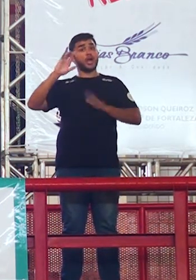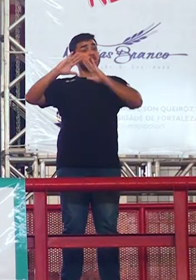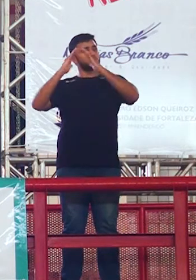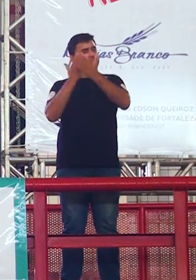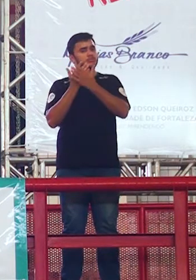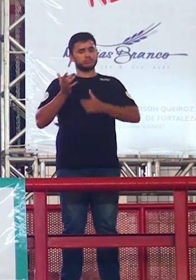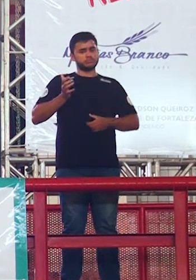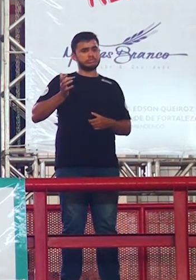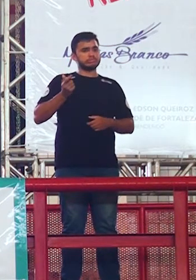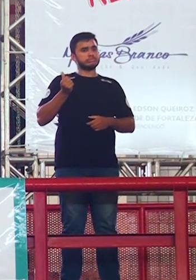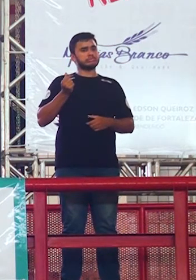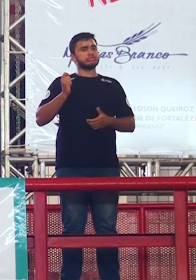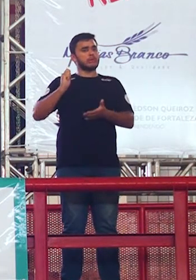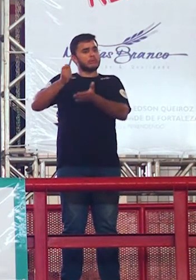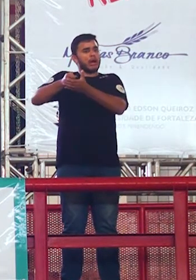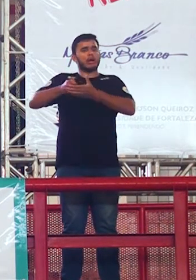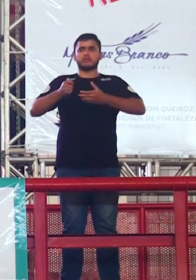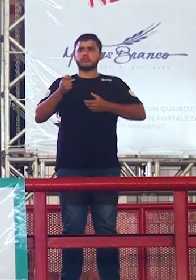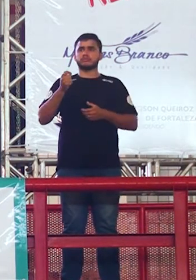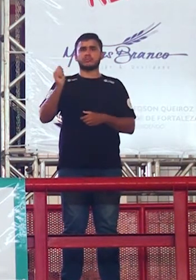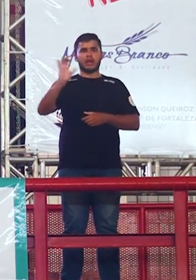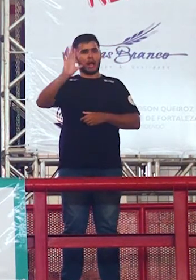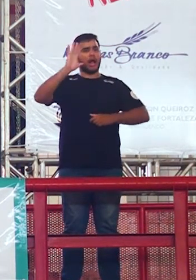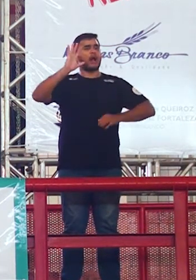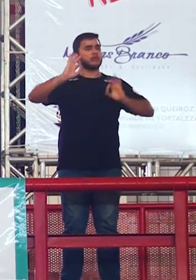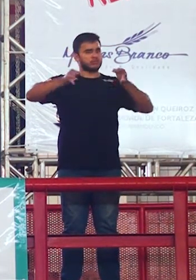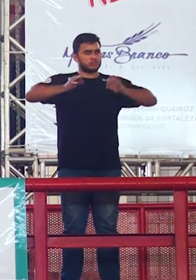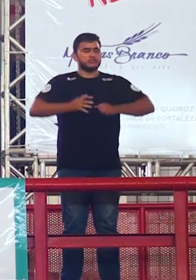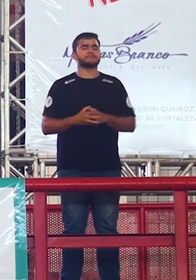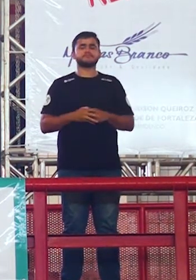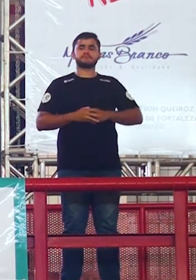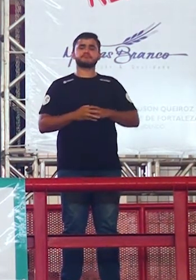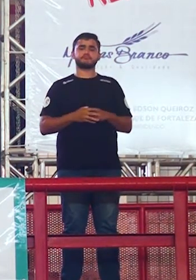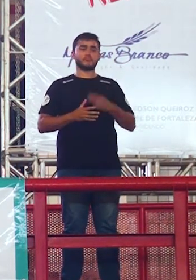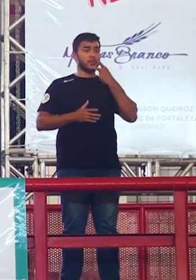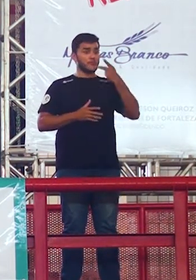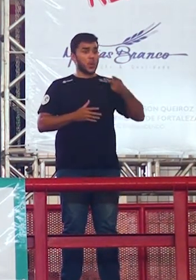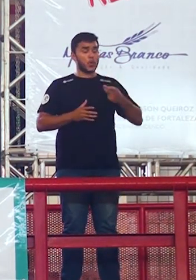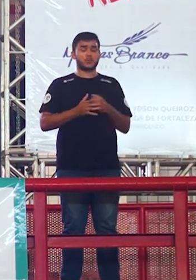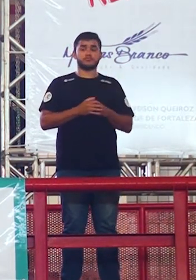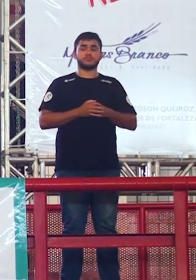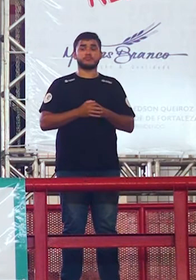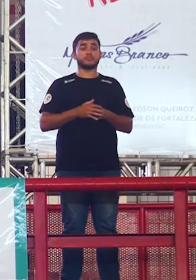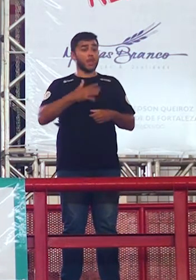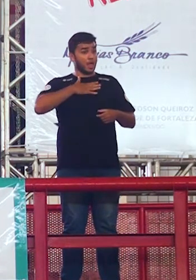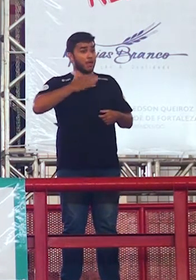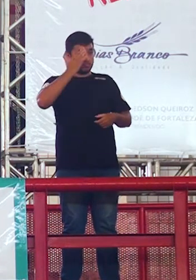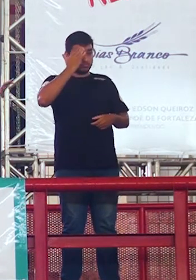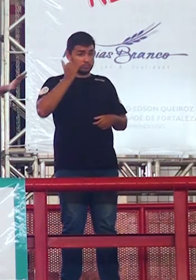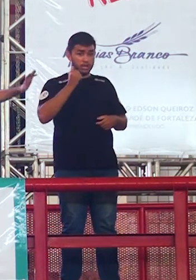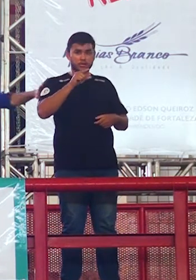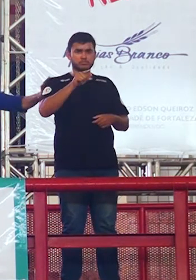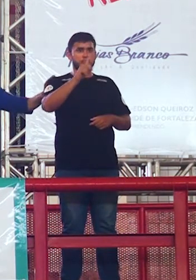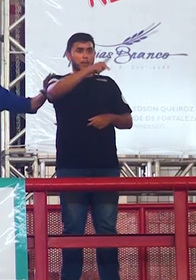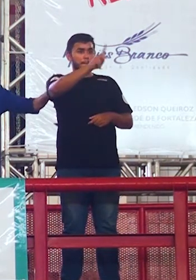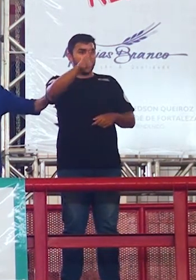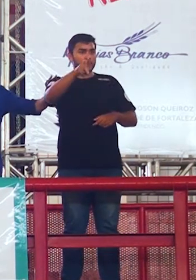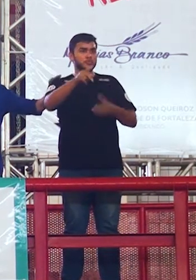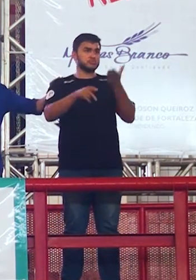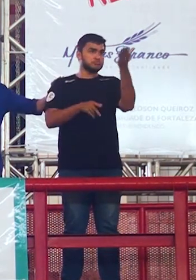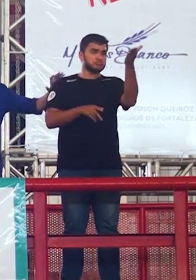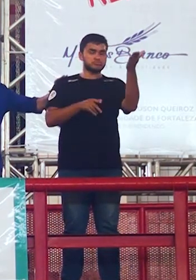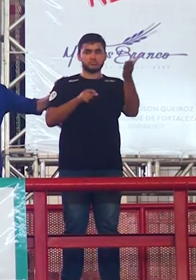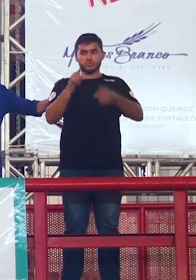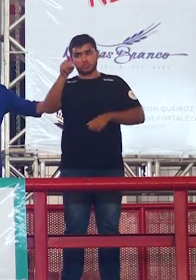condições financeiras botou no colégio muito caro na época aí ela disse assim eu sei que nenhum professor aqui